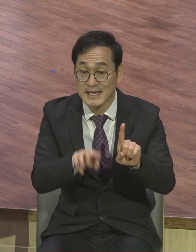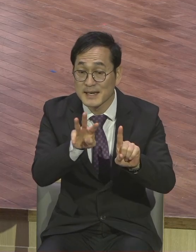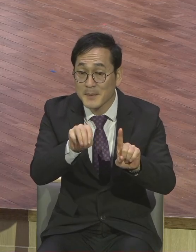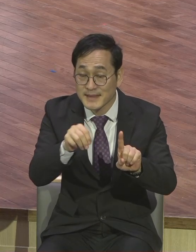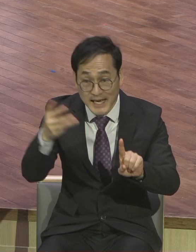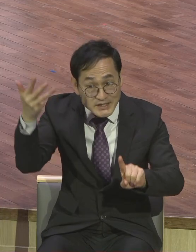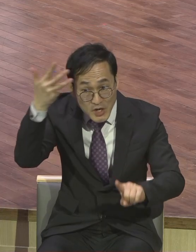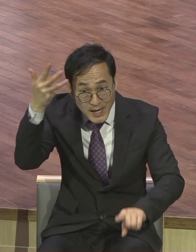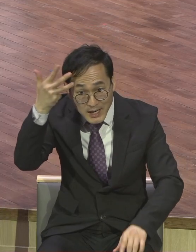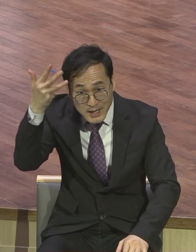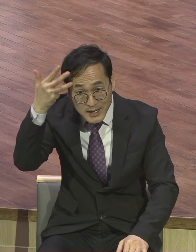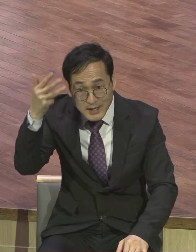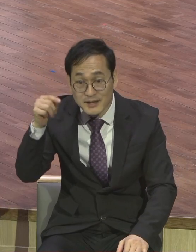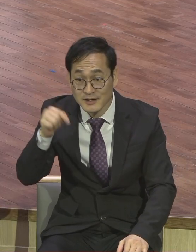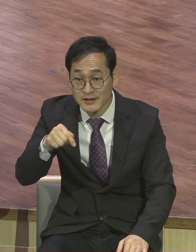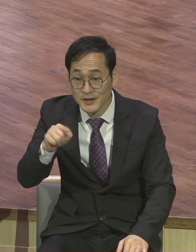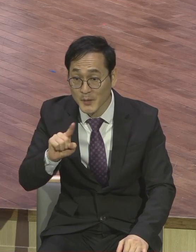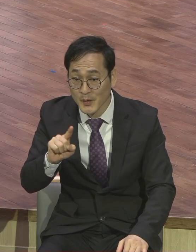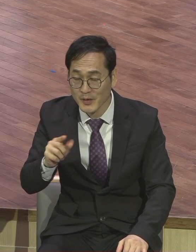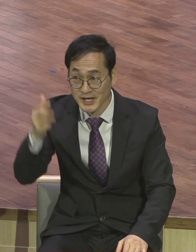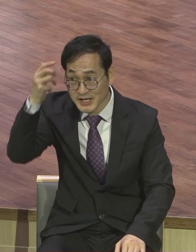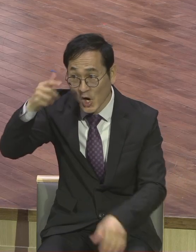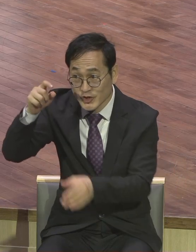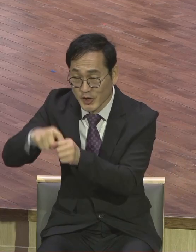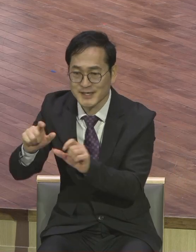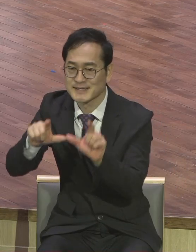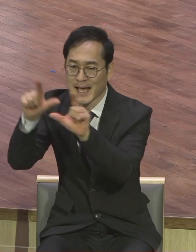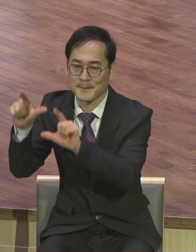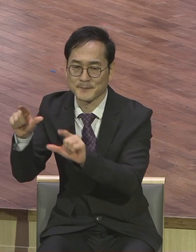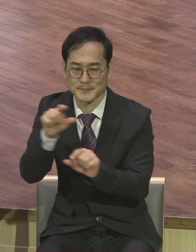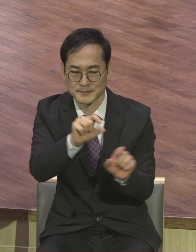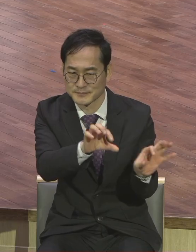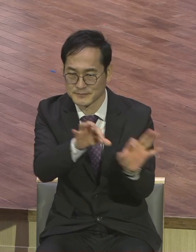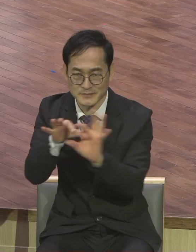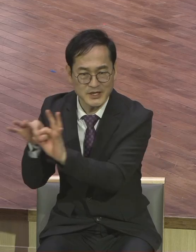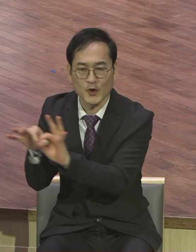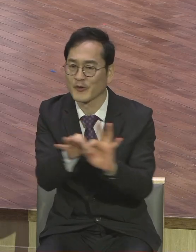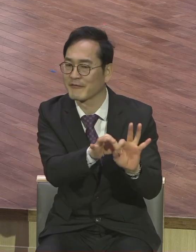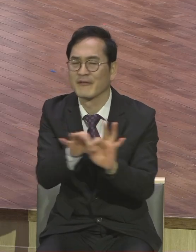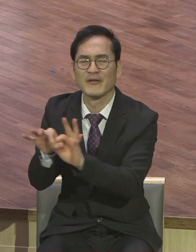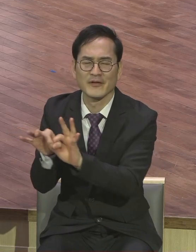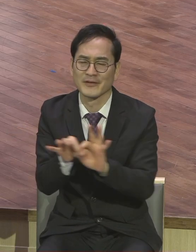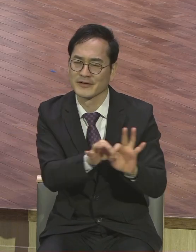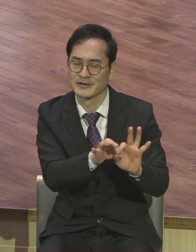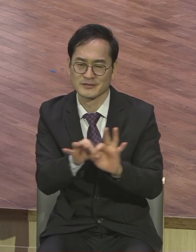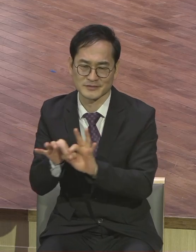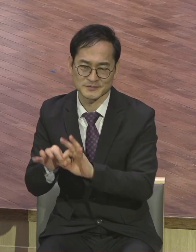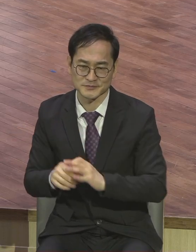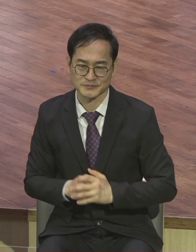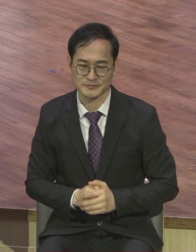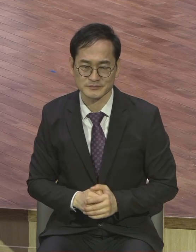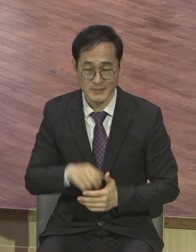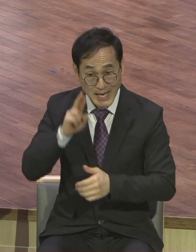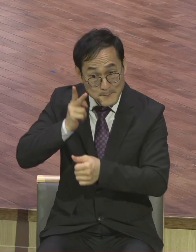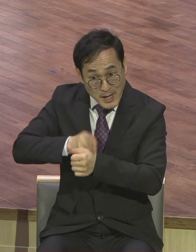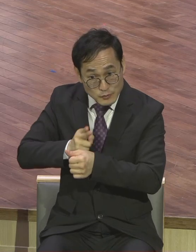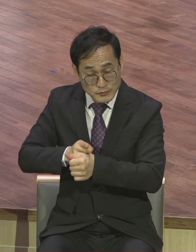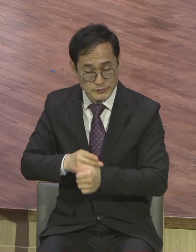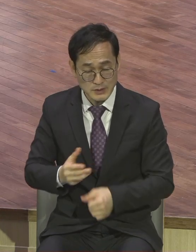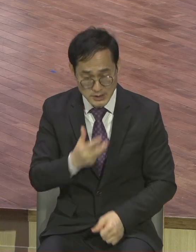우리의 영적인 삶에서도 아주 중요합니다 사도 바울은 우리가 성령을 위하여